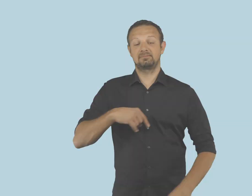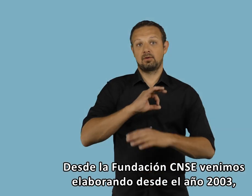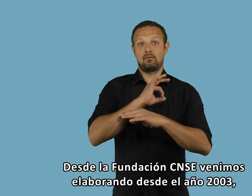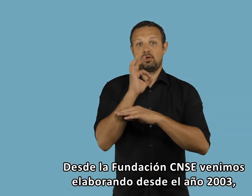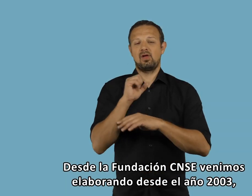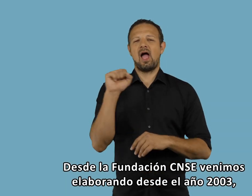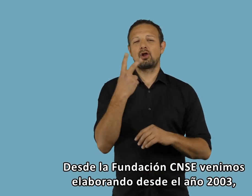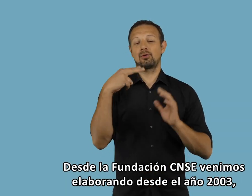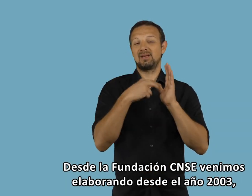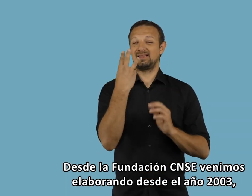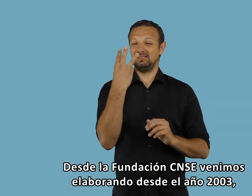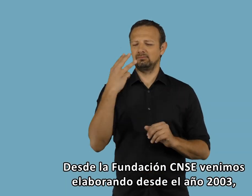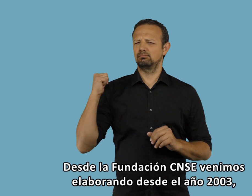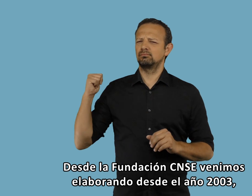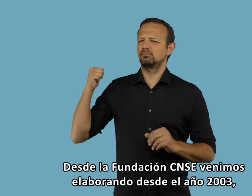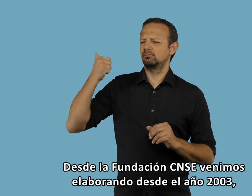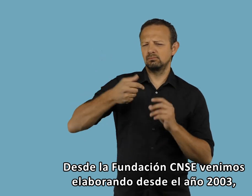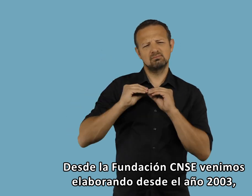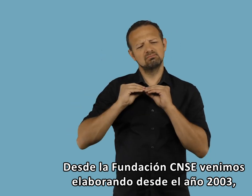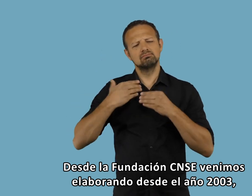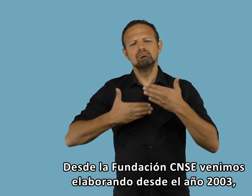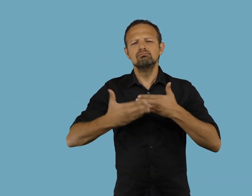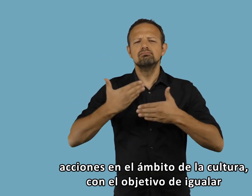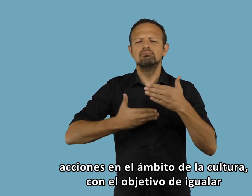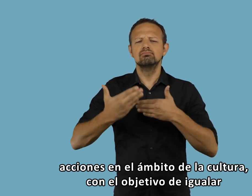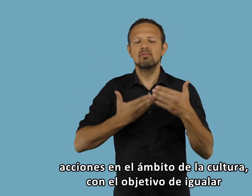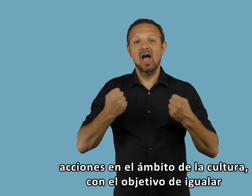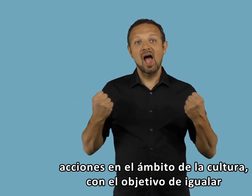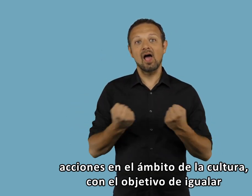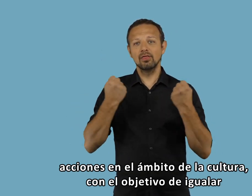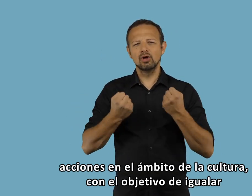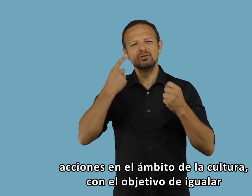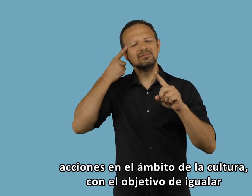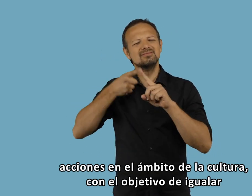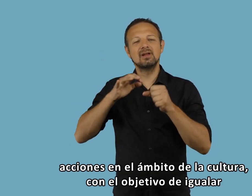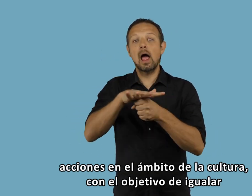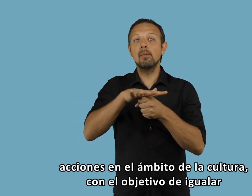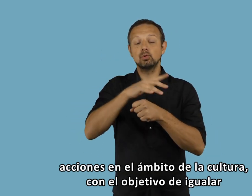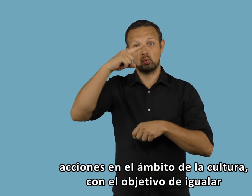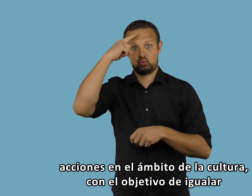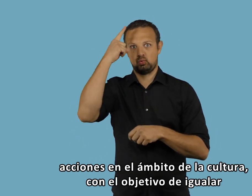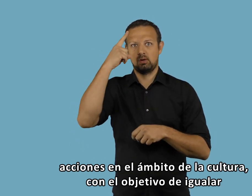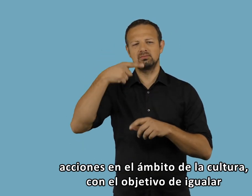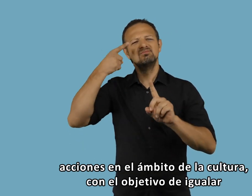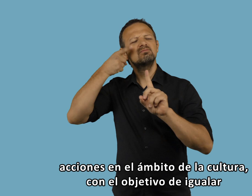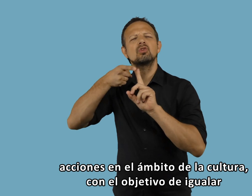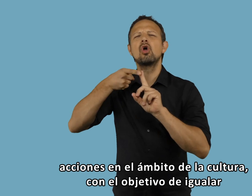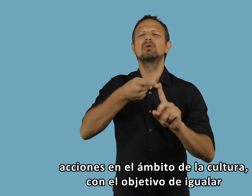Desde la Fundación CNSE venimos elaborando desde el año 2003 acciones en el ámbito de la cultura con el objetivo